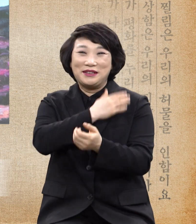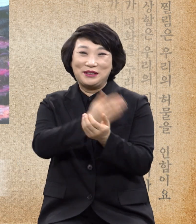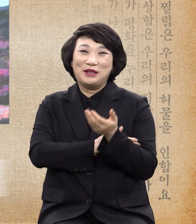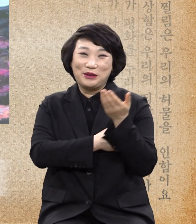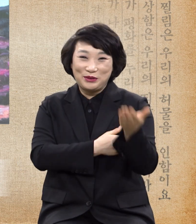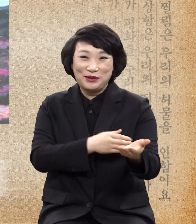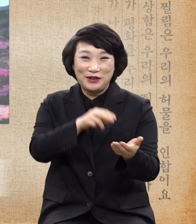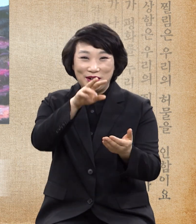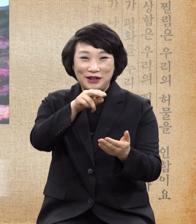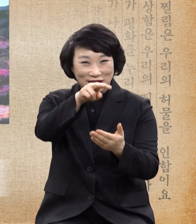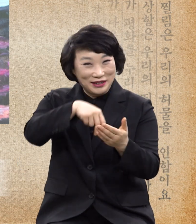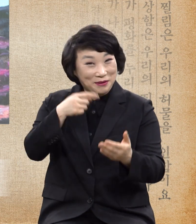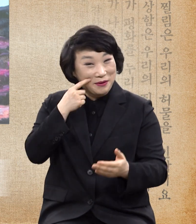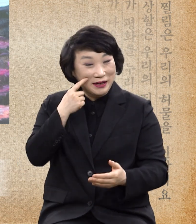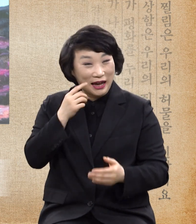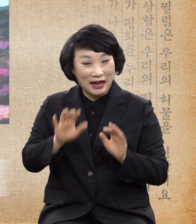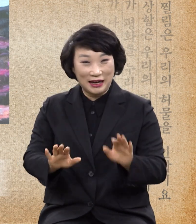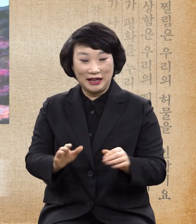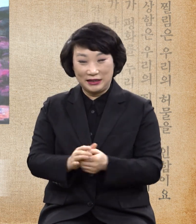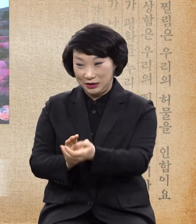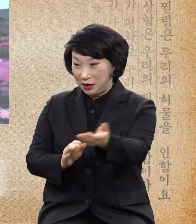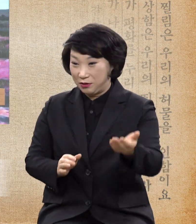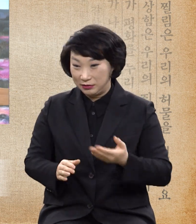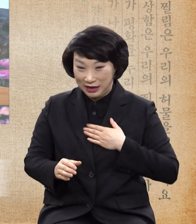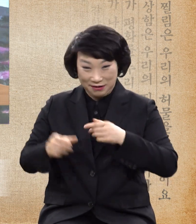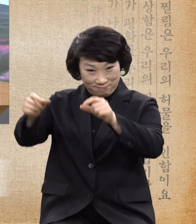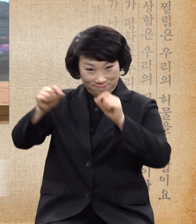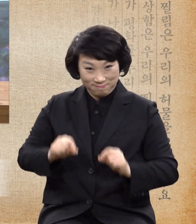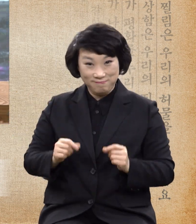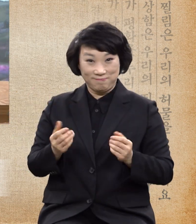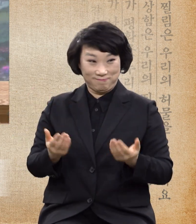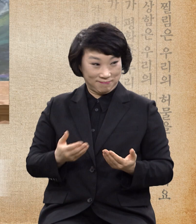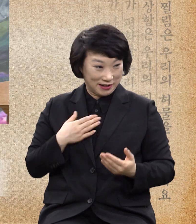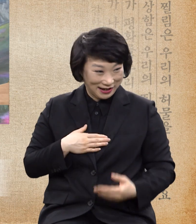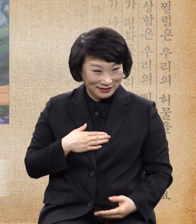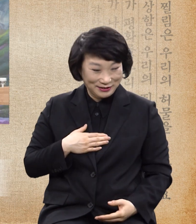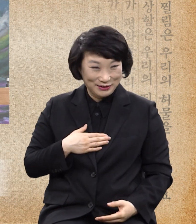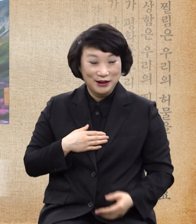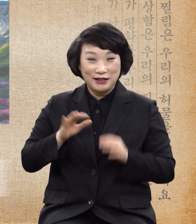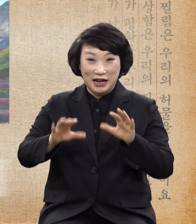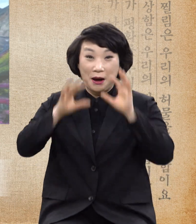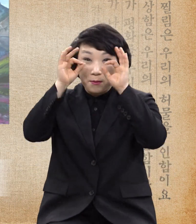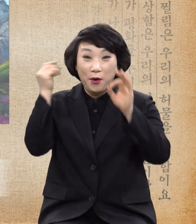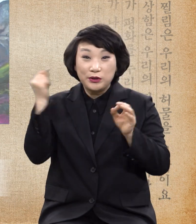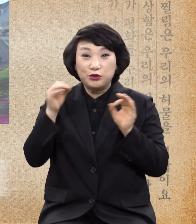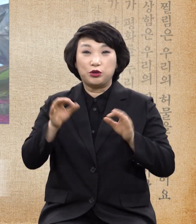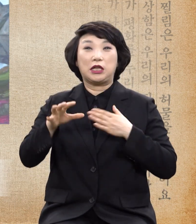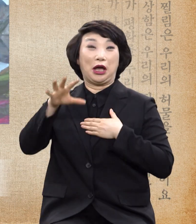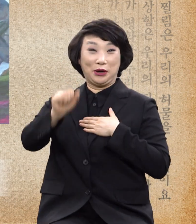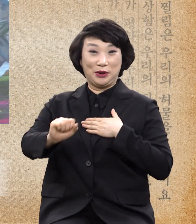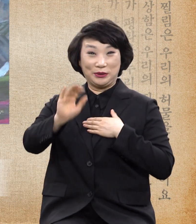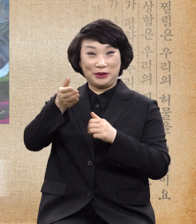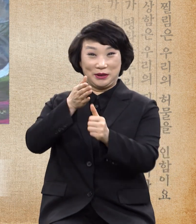잘 읽어보세요 여러분에게도 주신 것이니 듣는 순간에 내 것이 되기를 원합니다